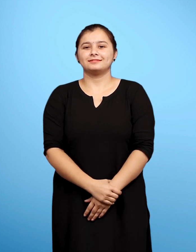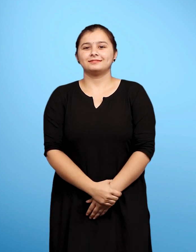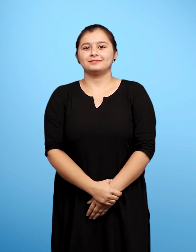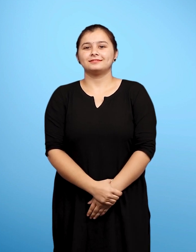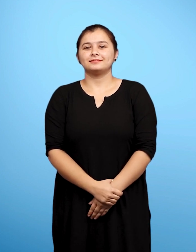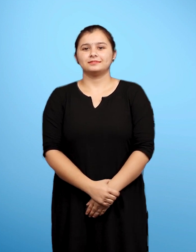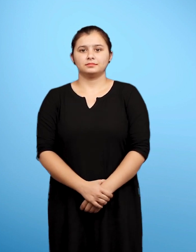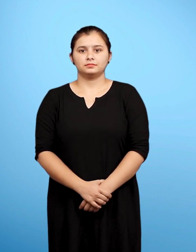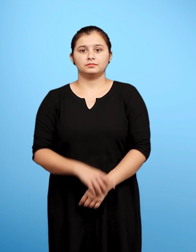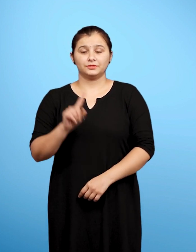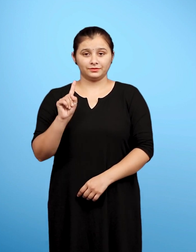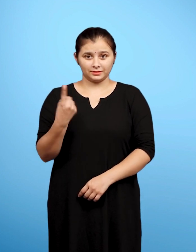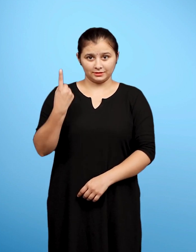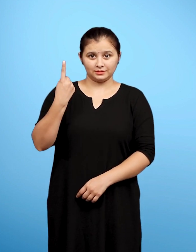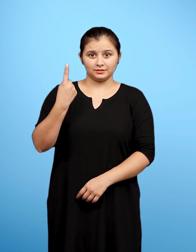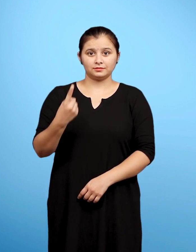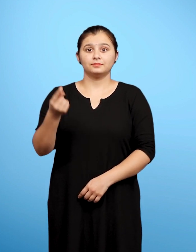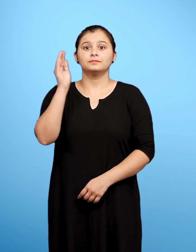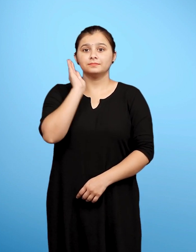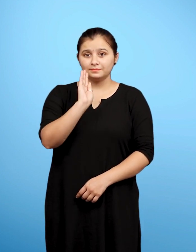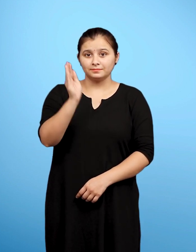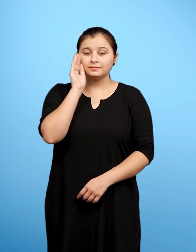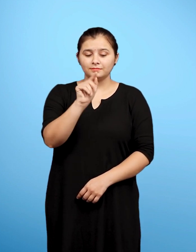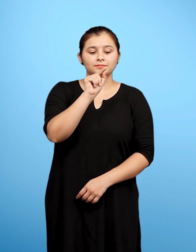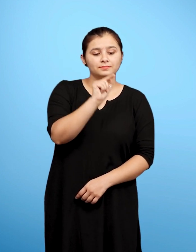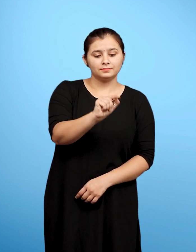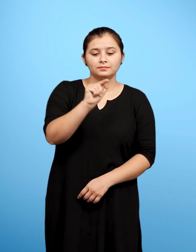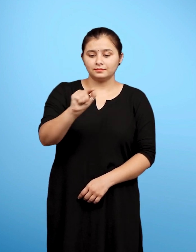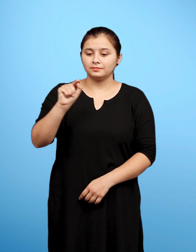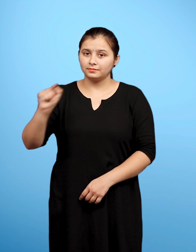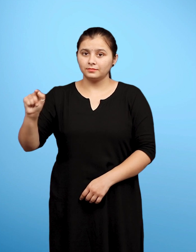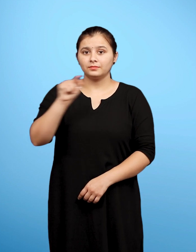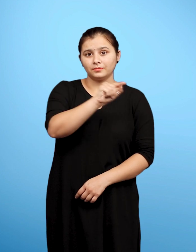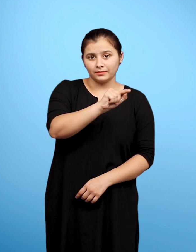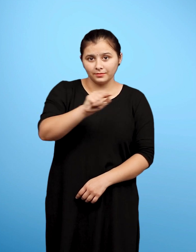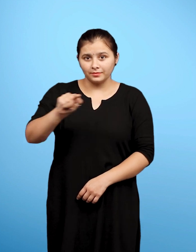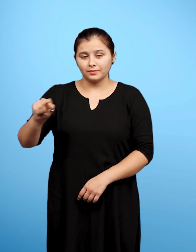एक कवीता की अधूरी पंक्तियों को पूरा करो